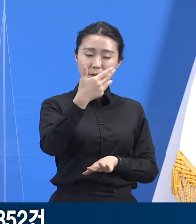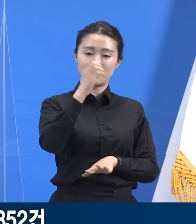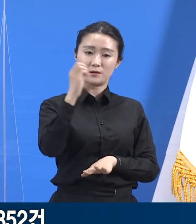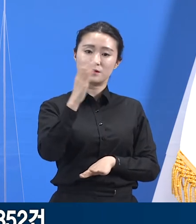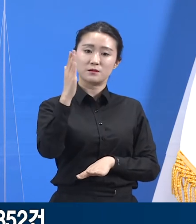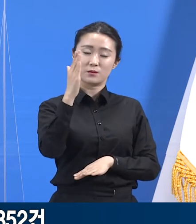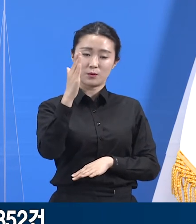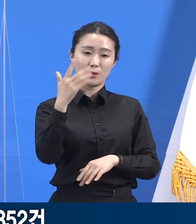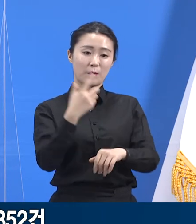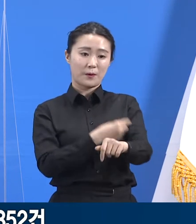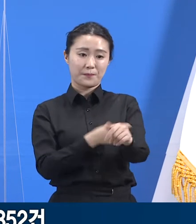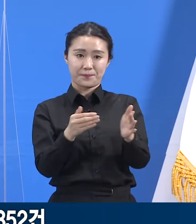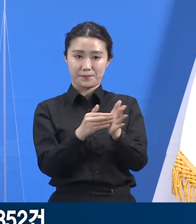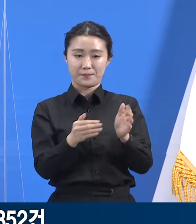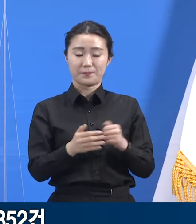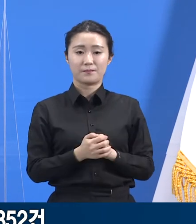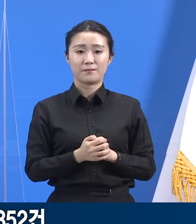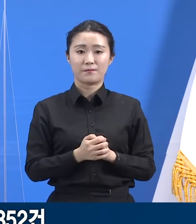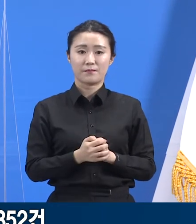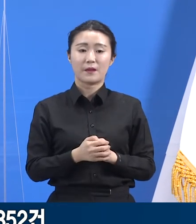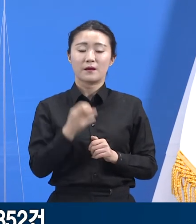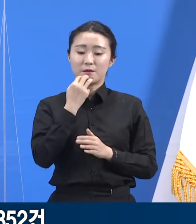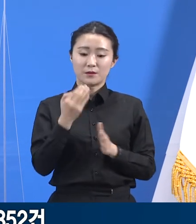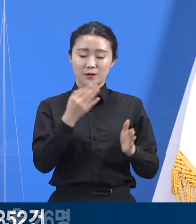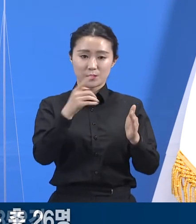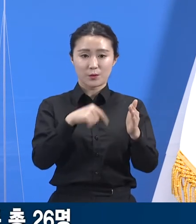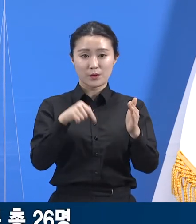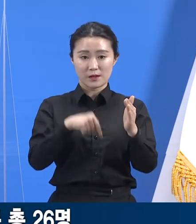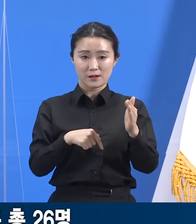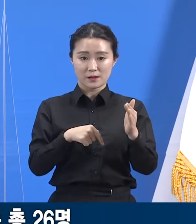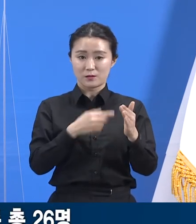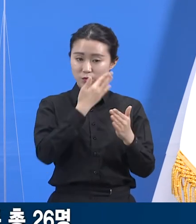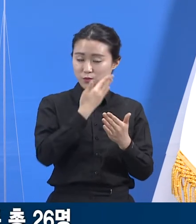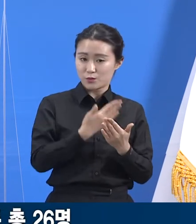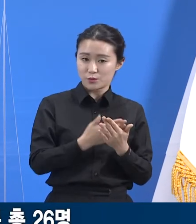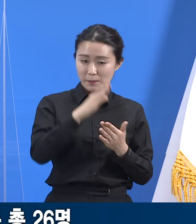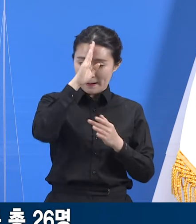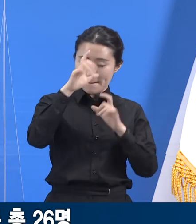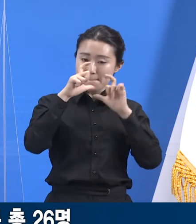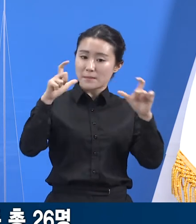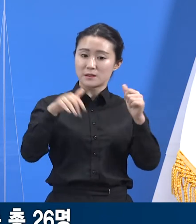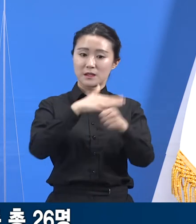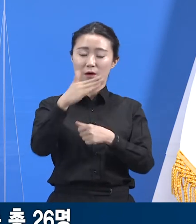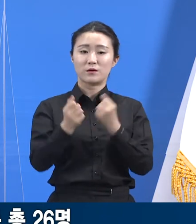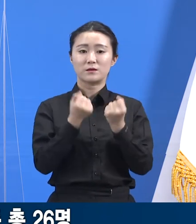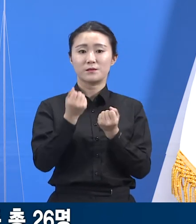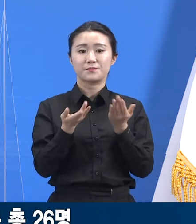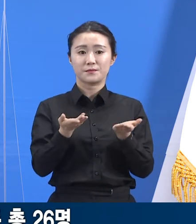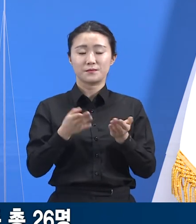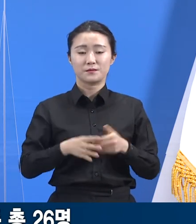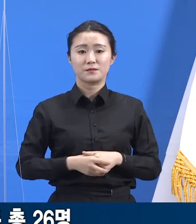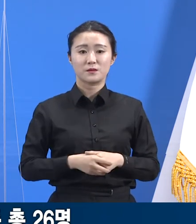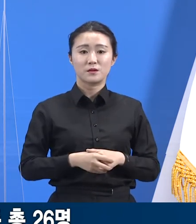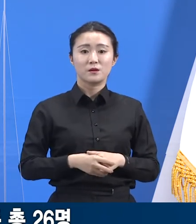도내 주요 확진 사례에 대해 말씀드리겠습니다. 광주시 소재 가구 공장 관련 사례입니다.